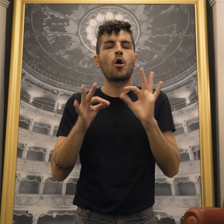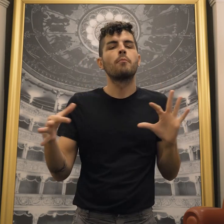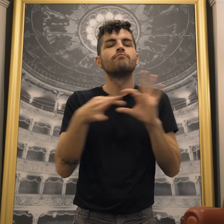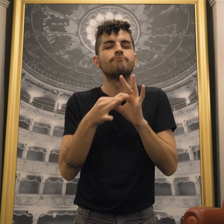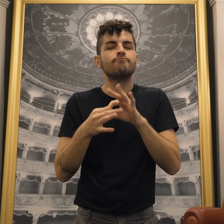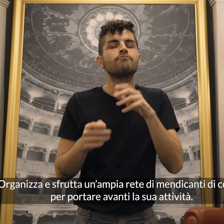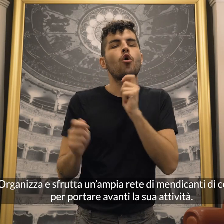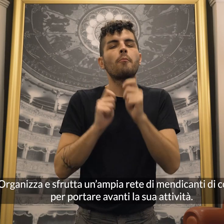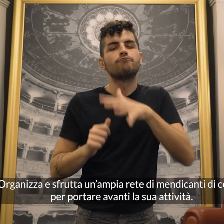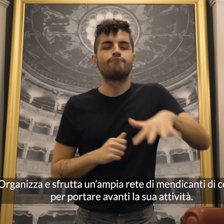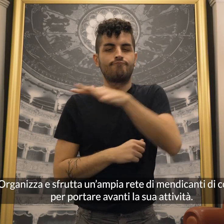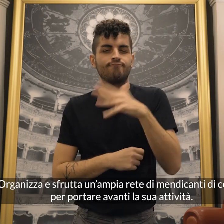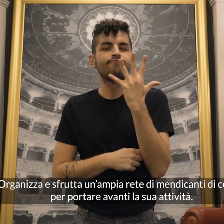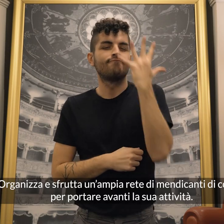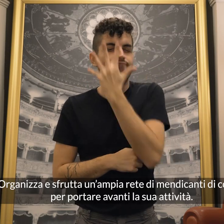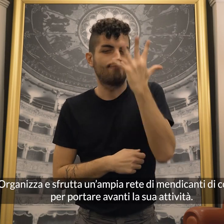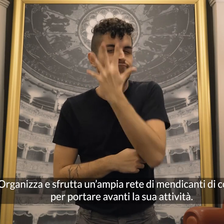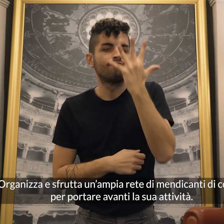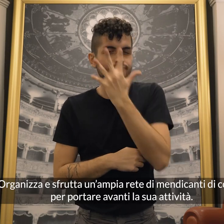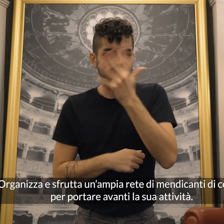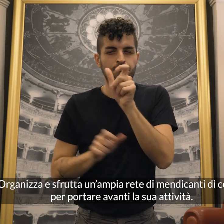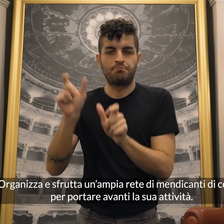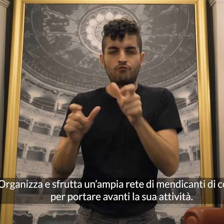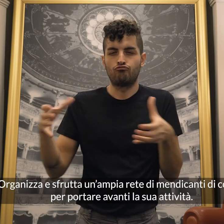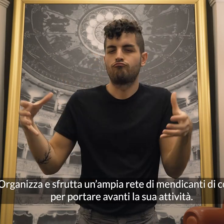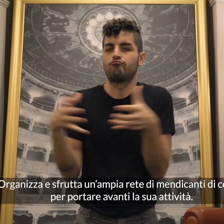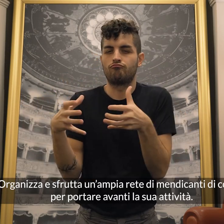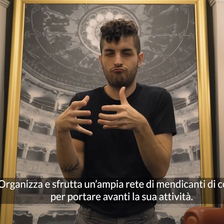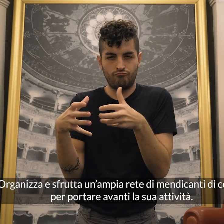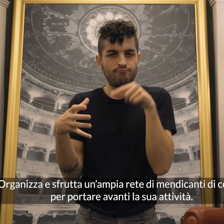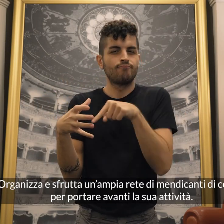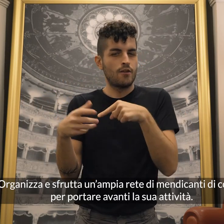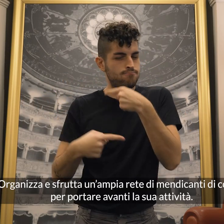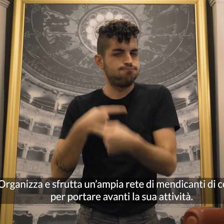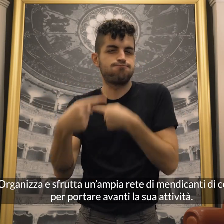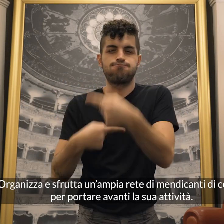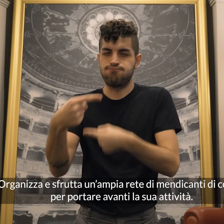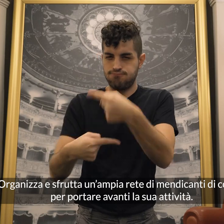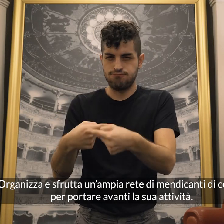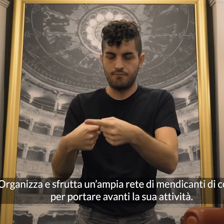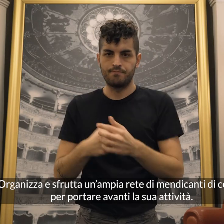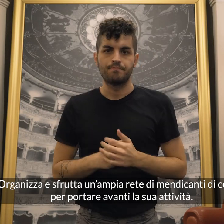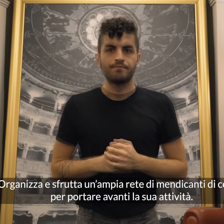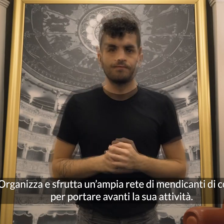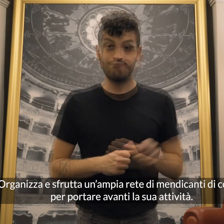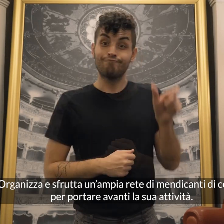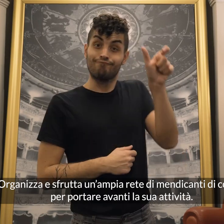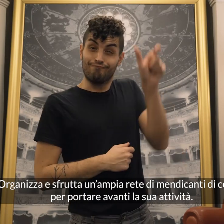Piccium, organizza e sfrutta un'ampia rete di mendicanti di colore per portare avanti la sua